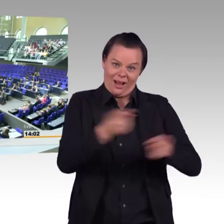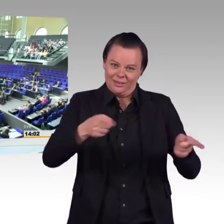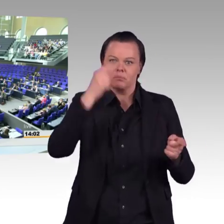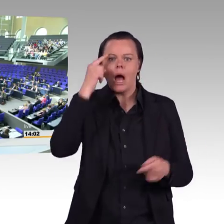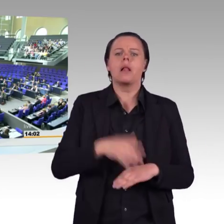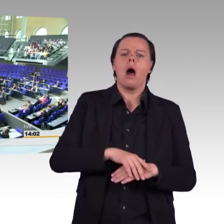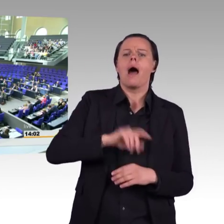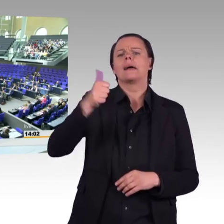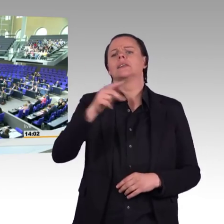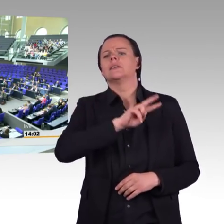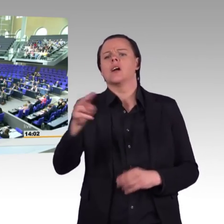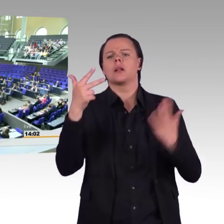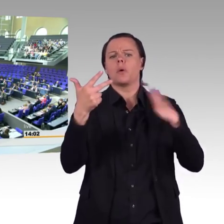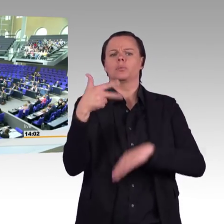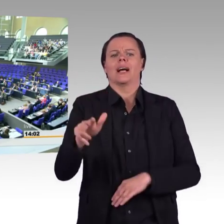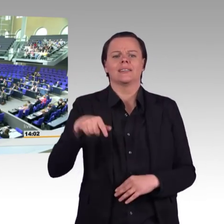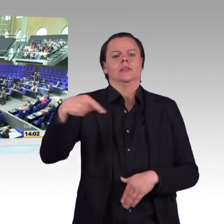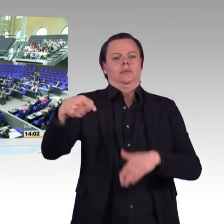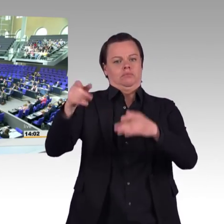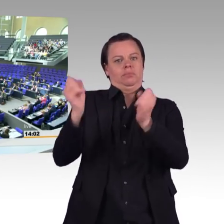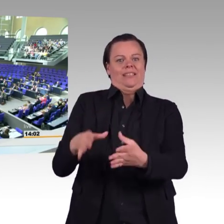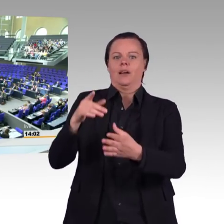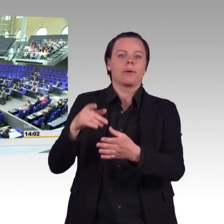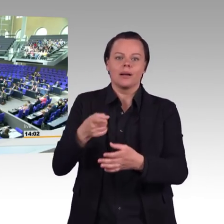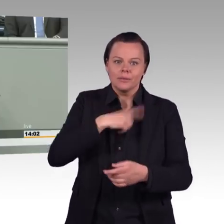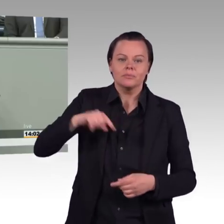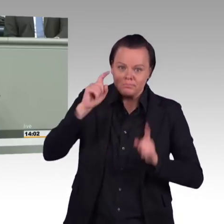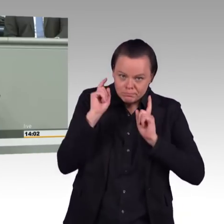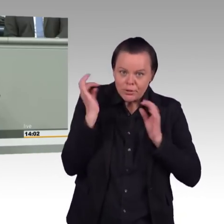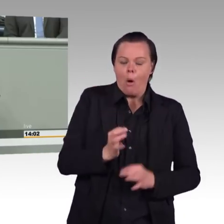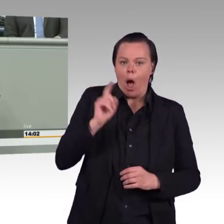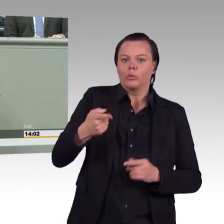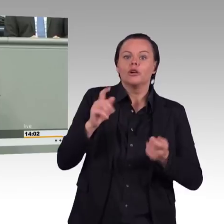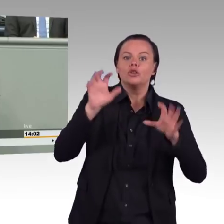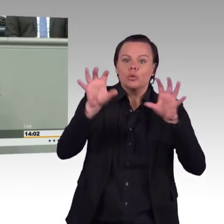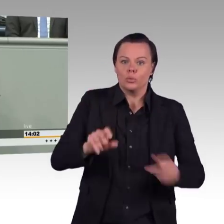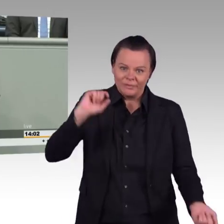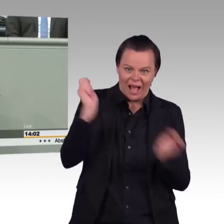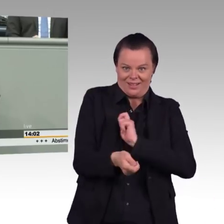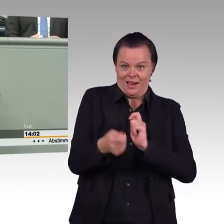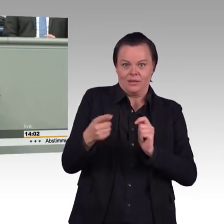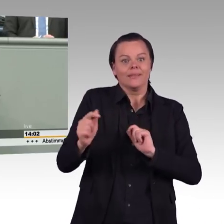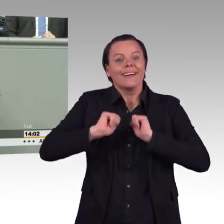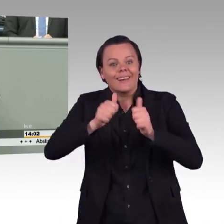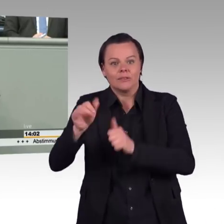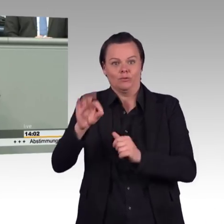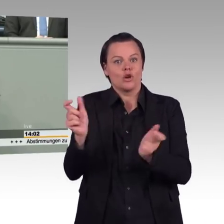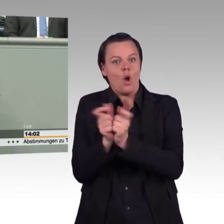Klimaschutz und soziale Gerechtigkeit gehören für die Sozialdemokratie zusammen. Wir wollen Betroffene zu Beteiligten machen, mit den Menschen in den